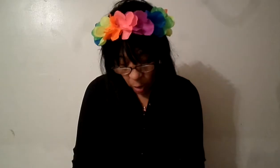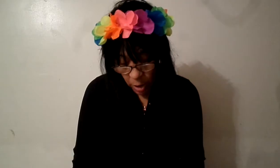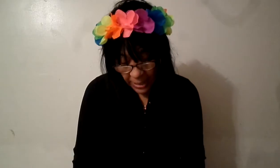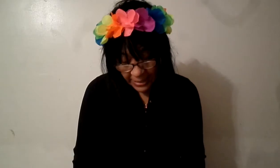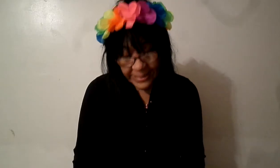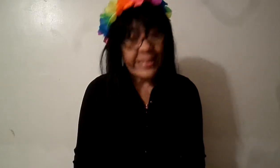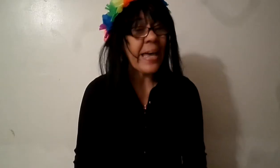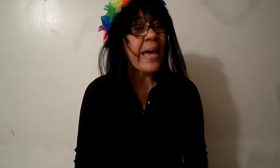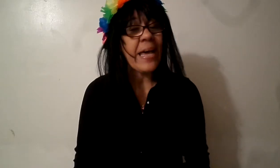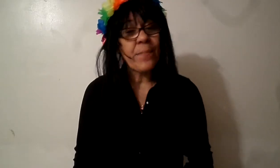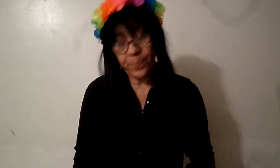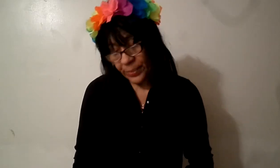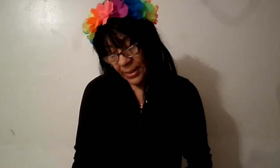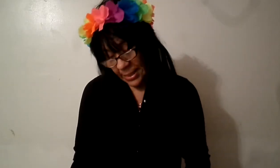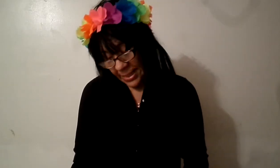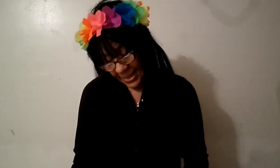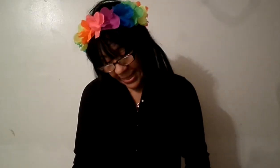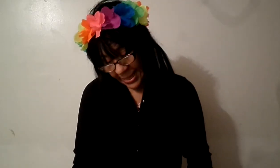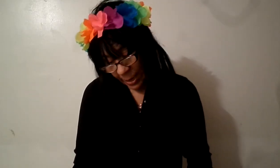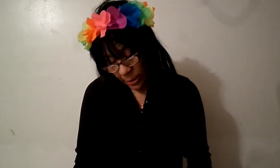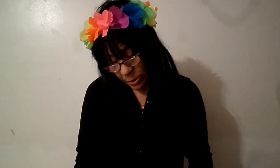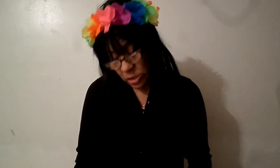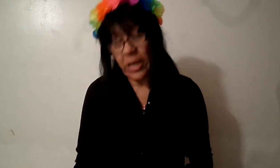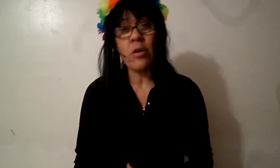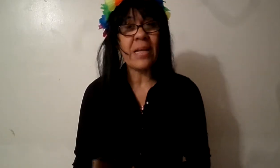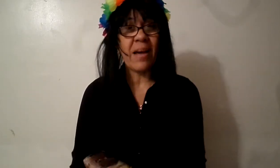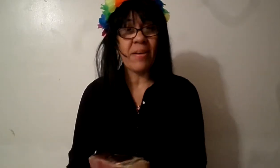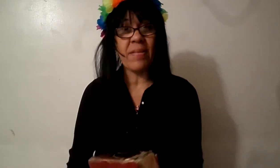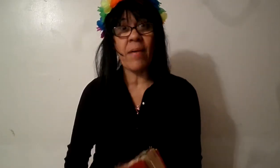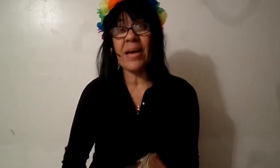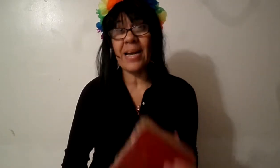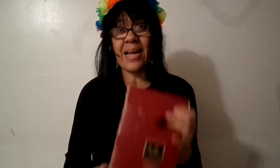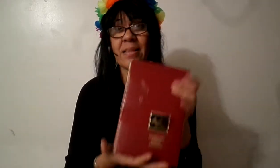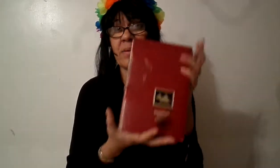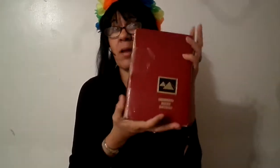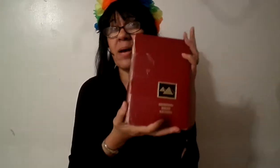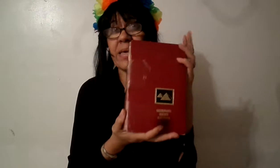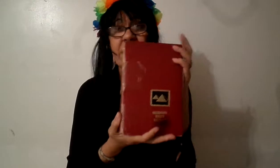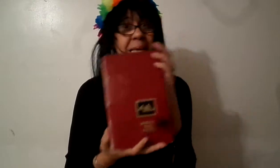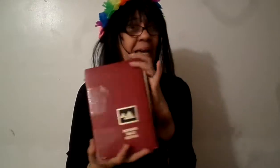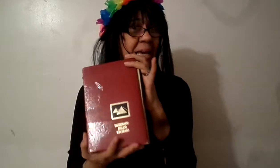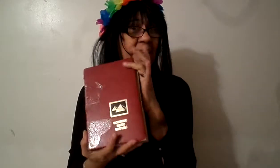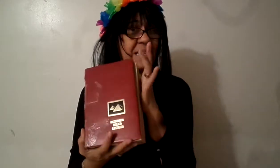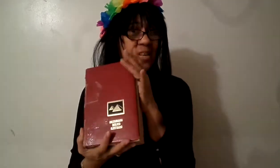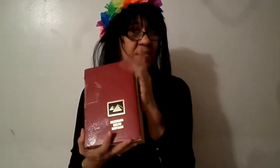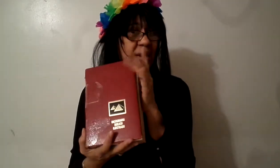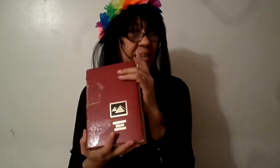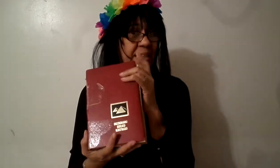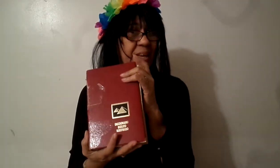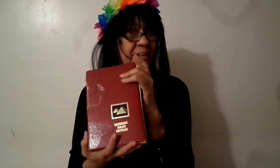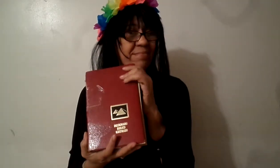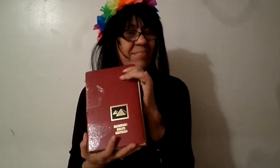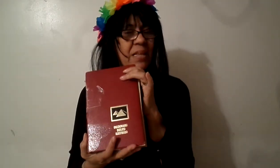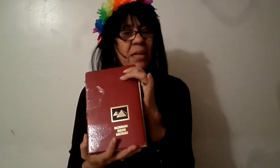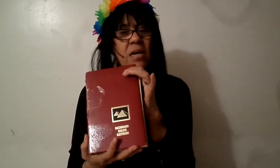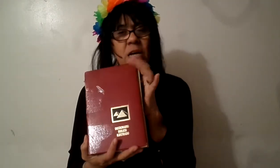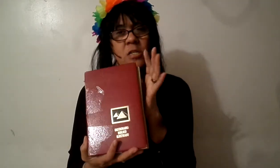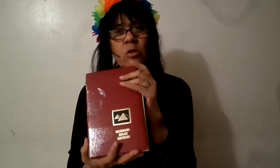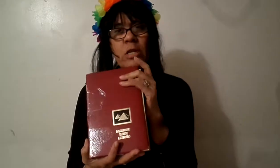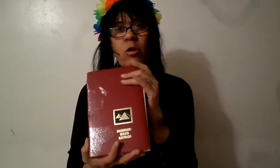de que es el diccionario de la biblia bien grande miralo aquí que quiere decir el evangelista te estoy